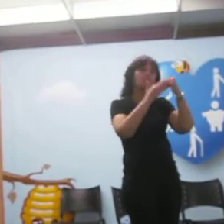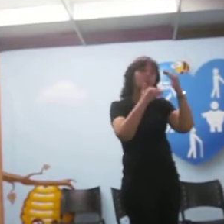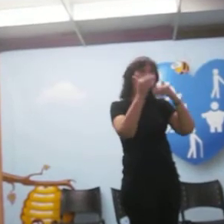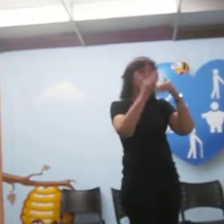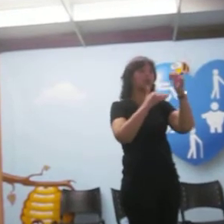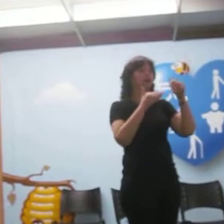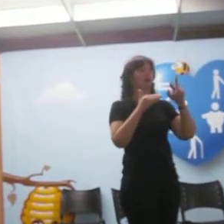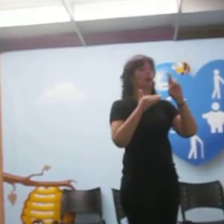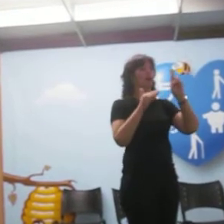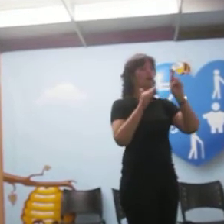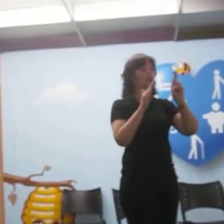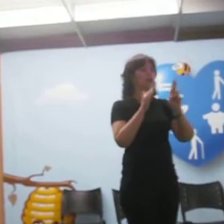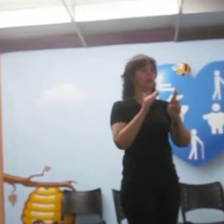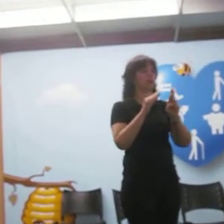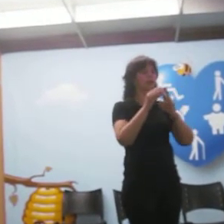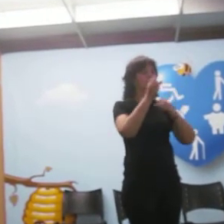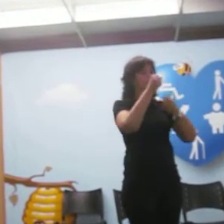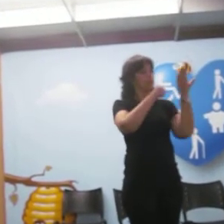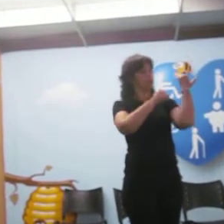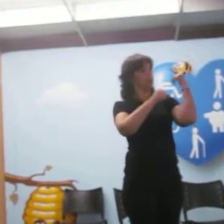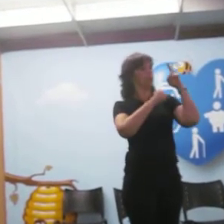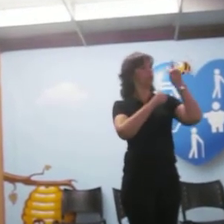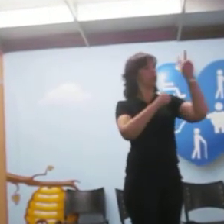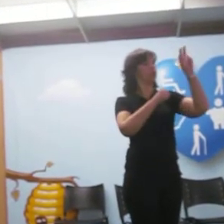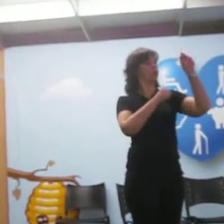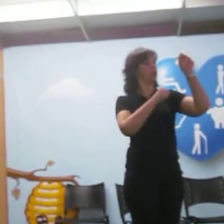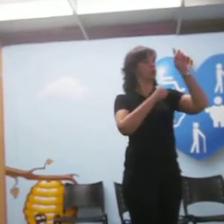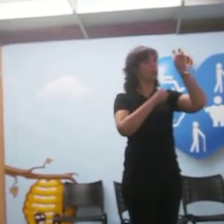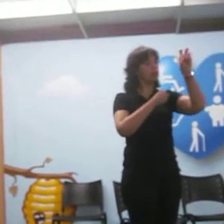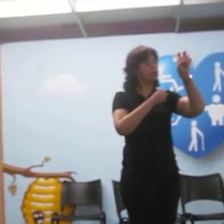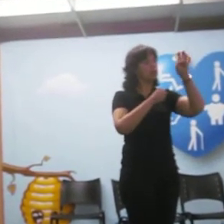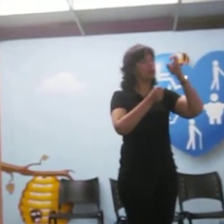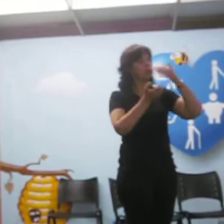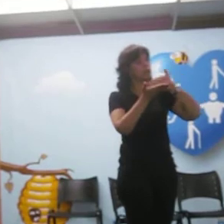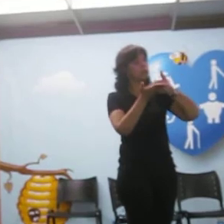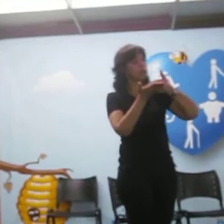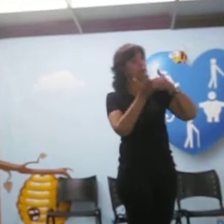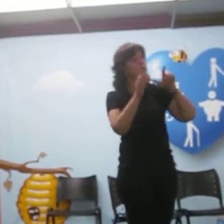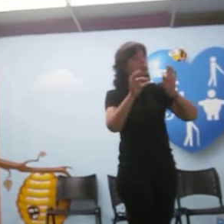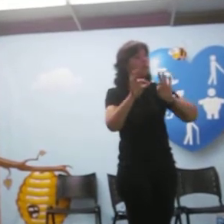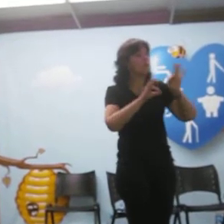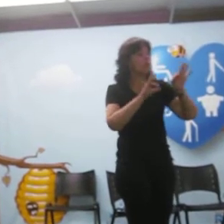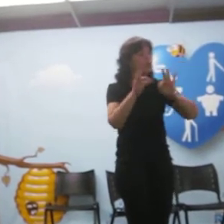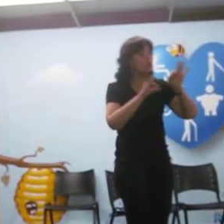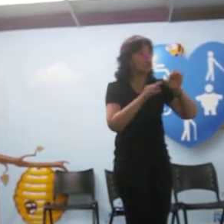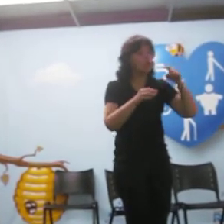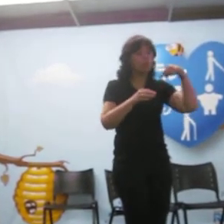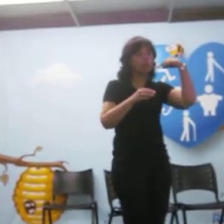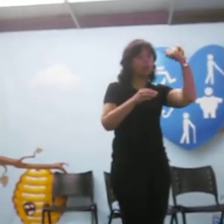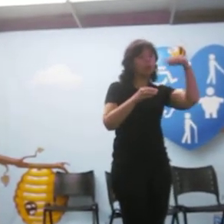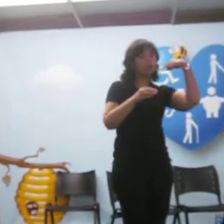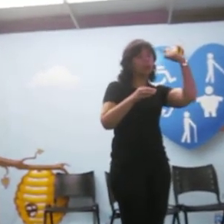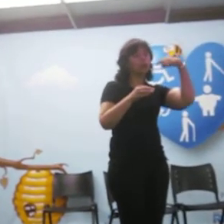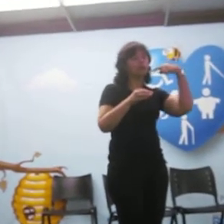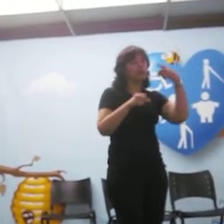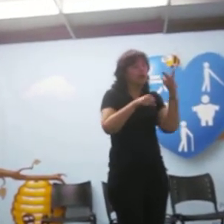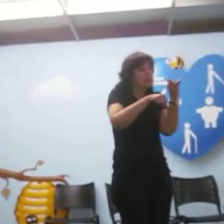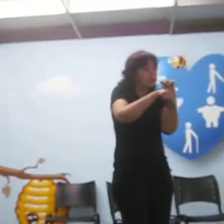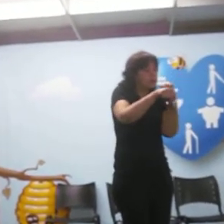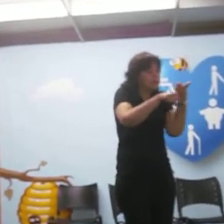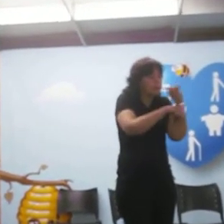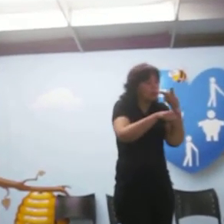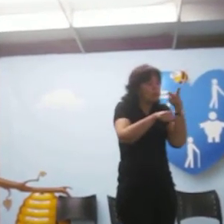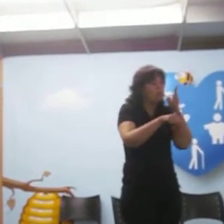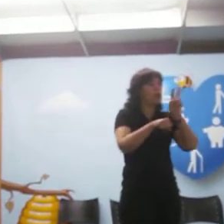2005, nós temos um projeto na Câmara dos Deputados Que busca regulamentar